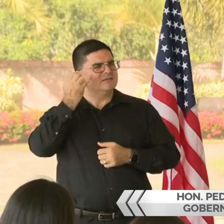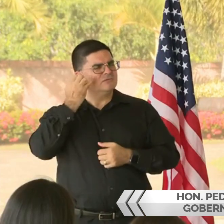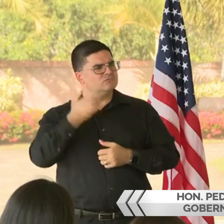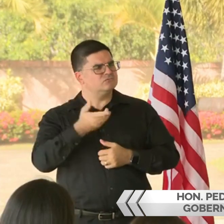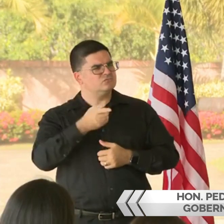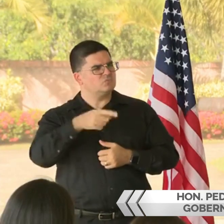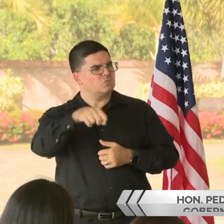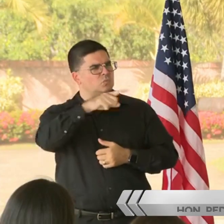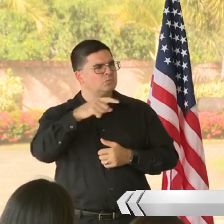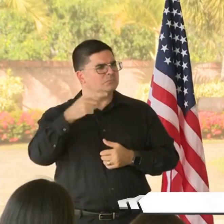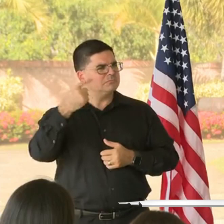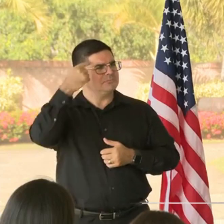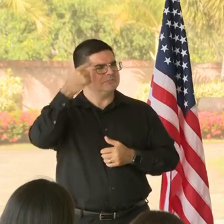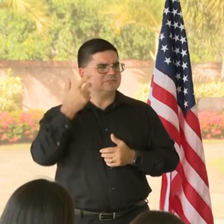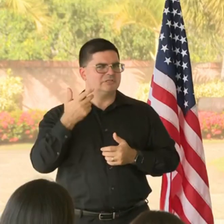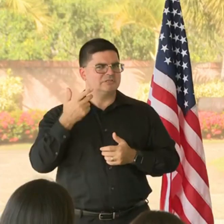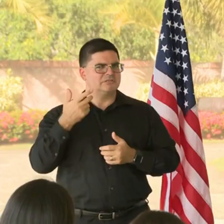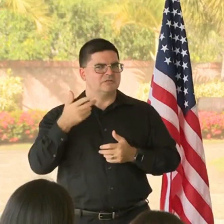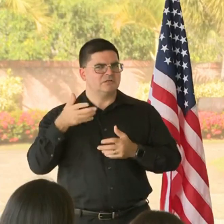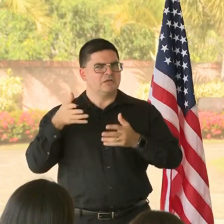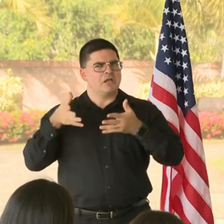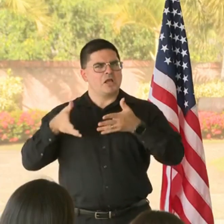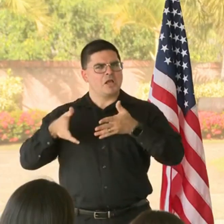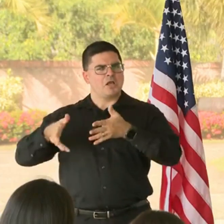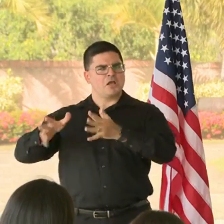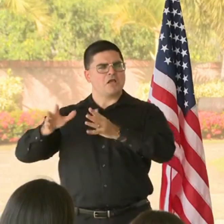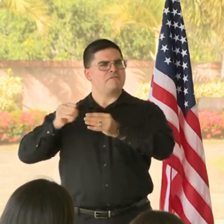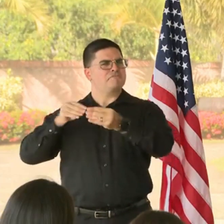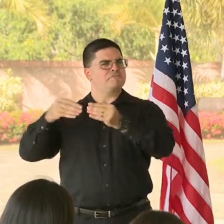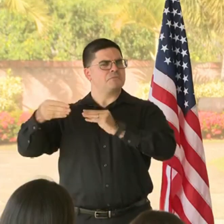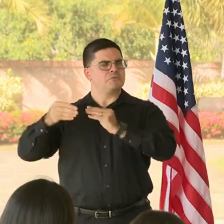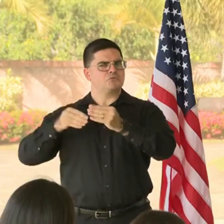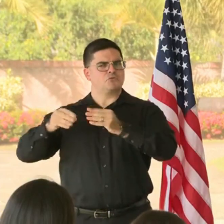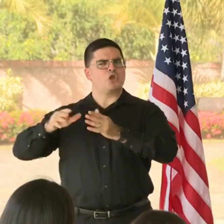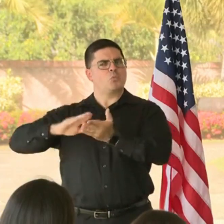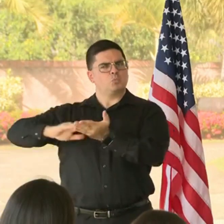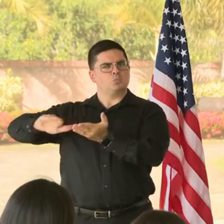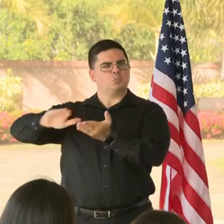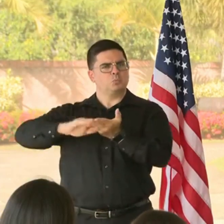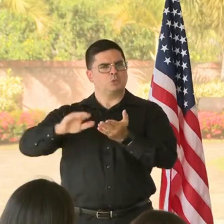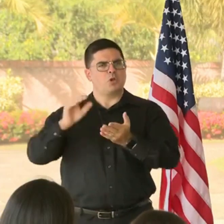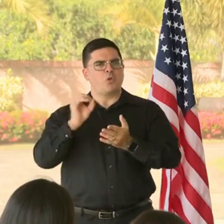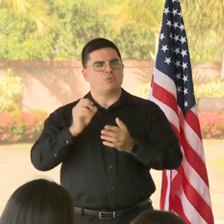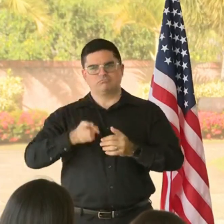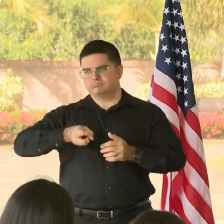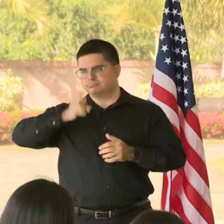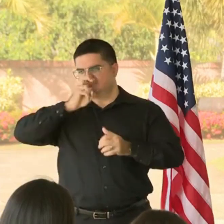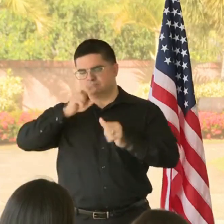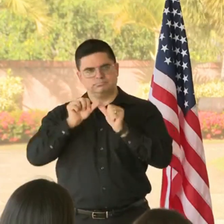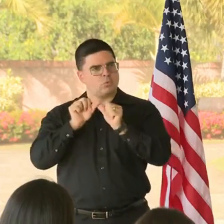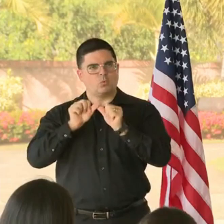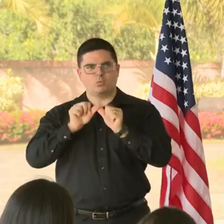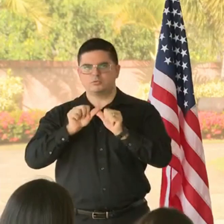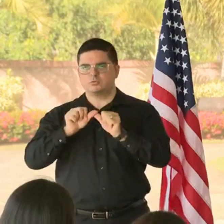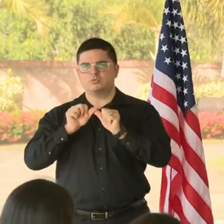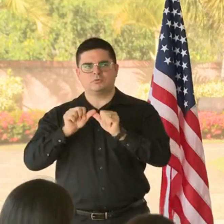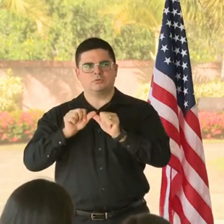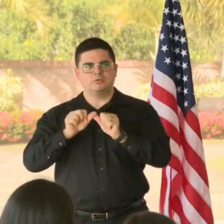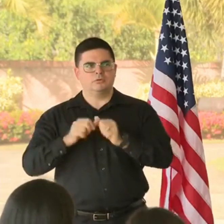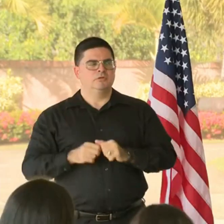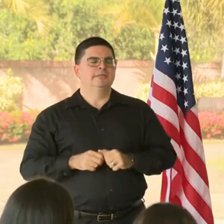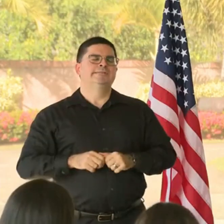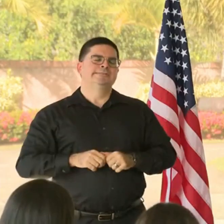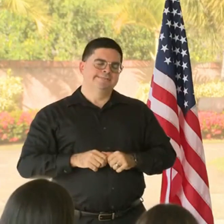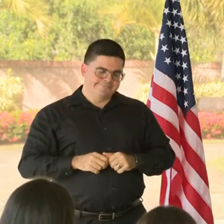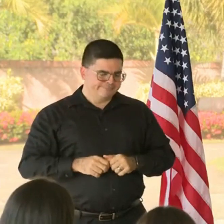asistencia económica será desembolsada tan pronto los empleados que trabajan a tiempo completo como contratistas tanto